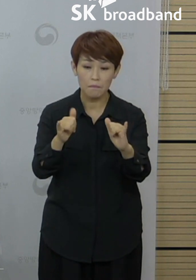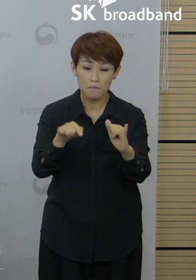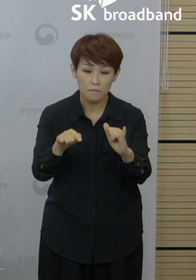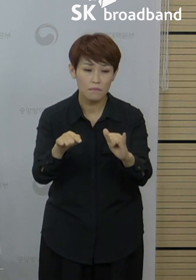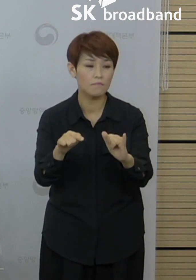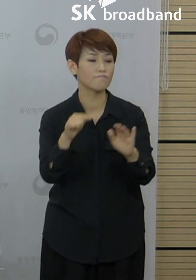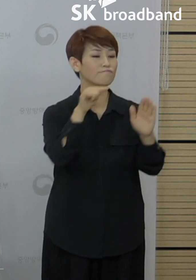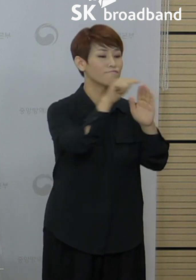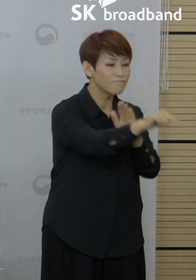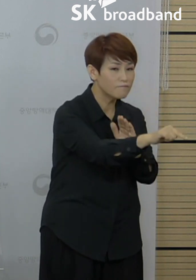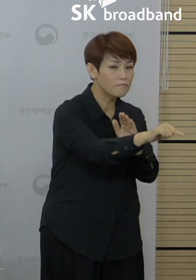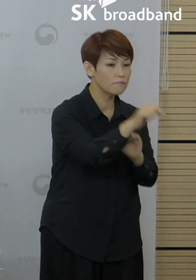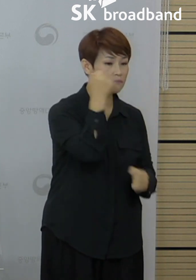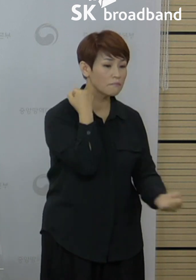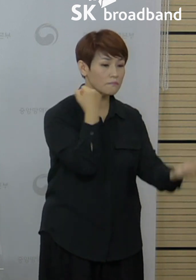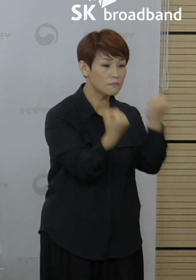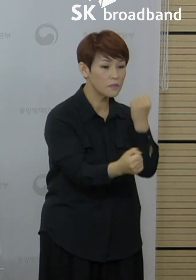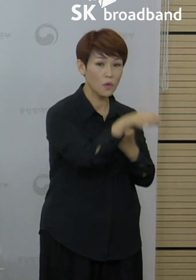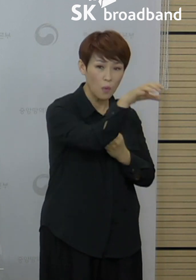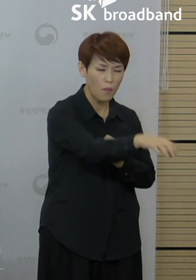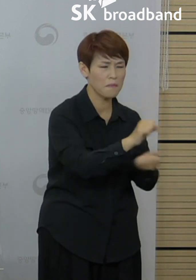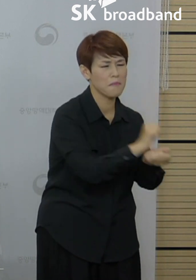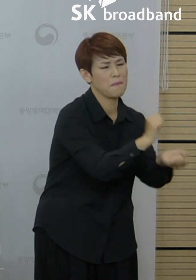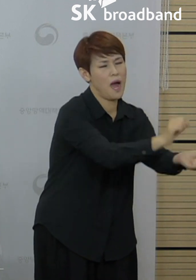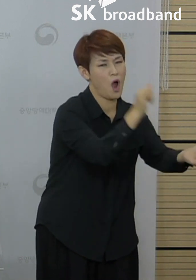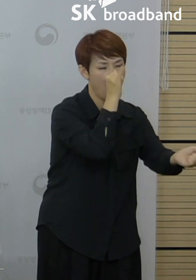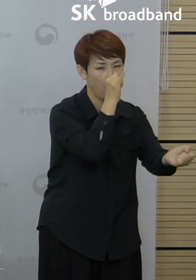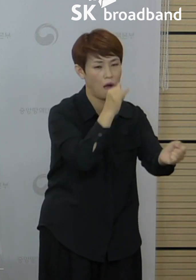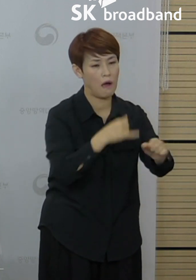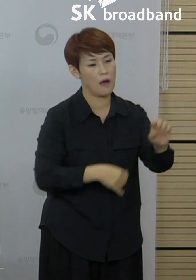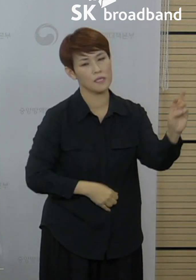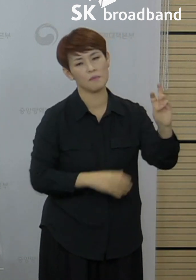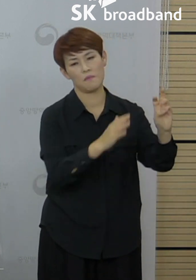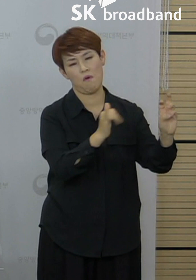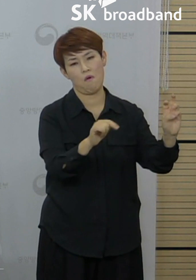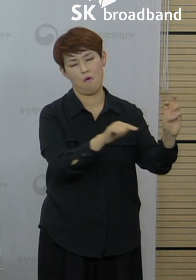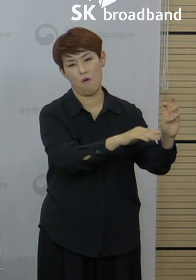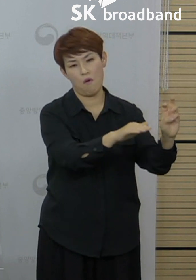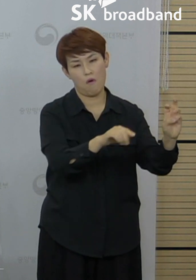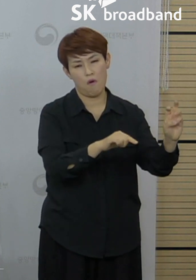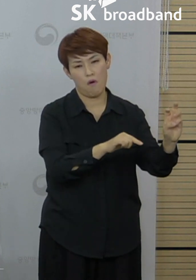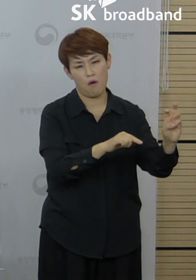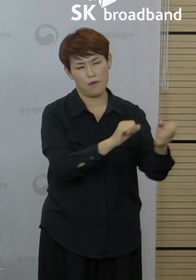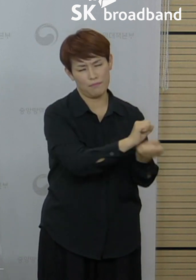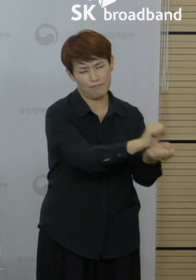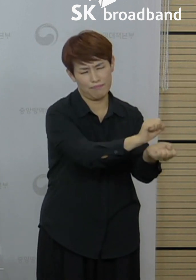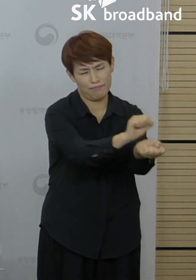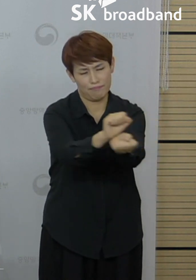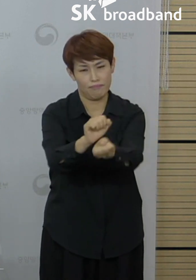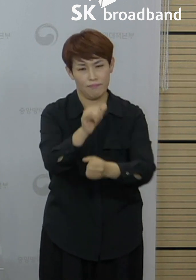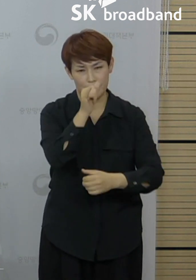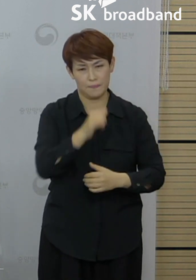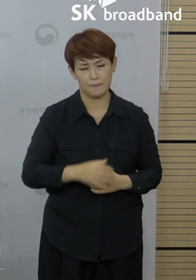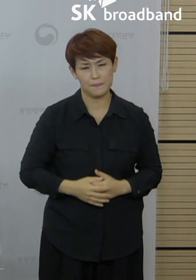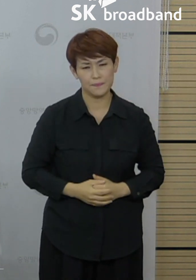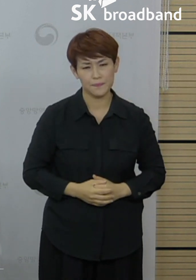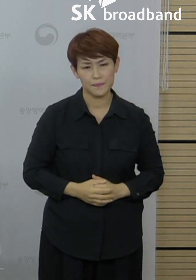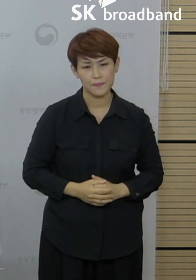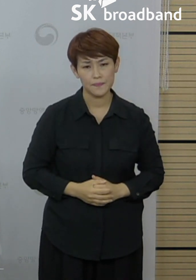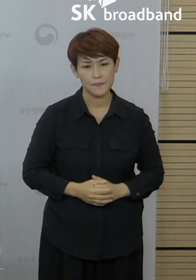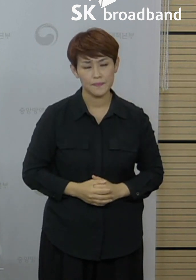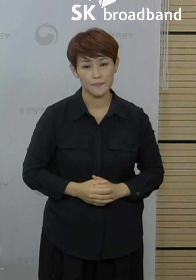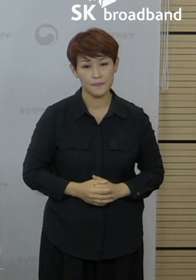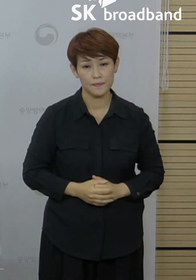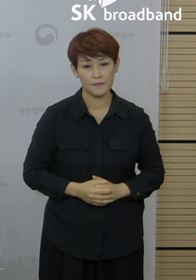휘트니스에서 추가 전파가 발생해서 한 30명 규모의 대규모 감염이 있었습니다. 그리고